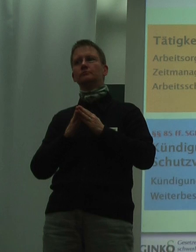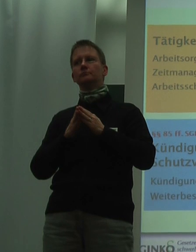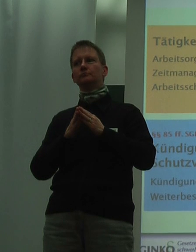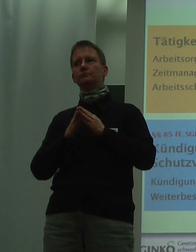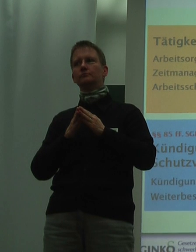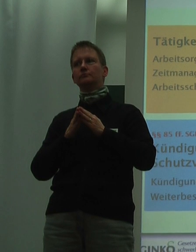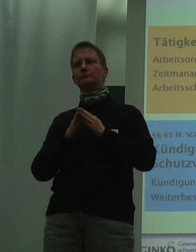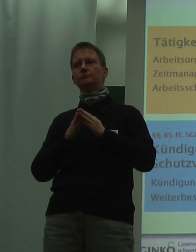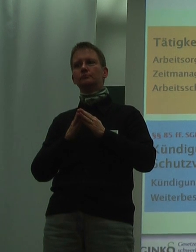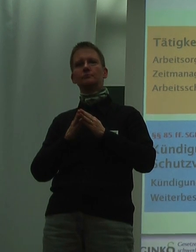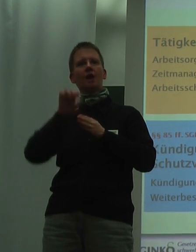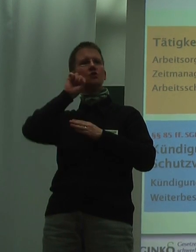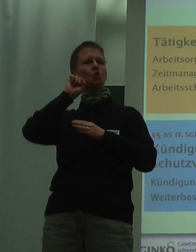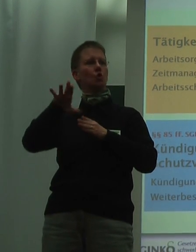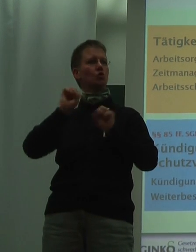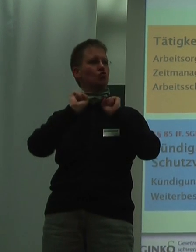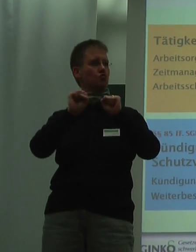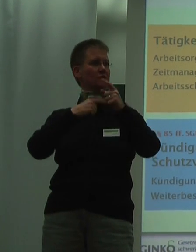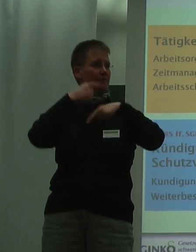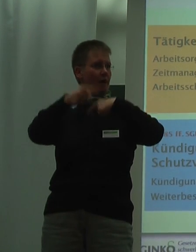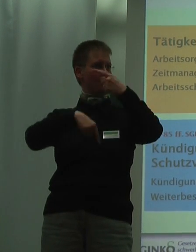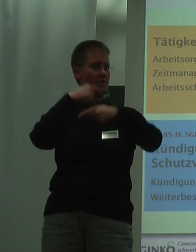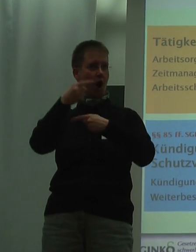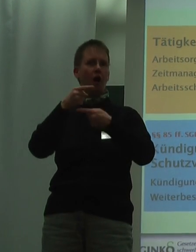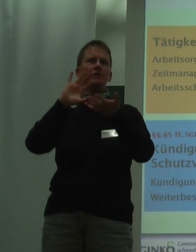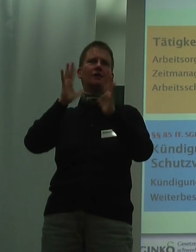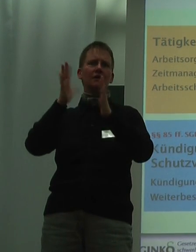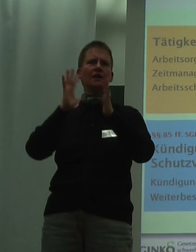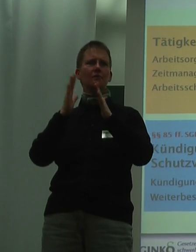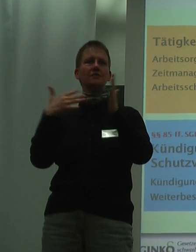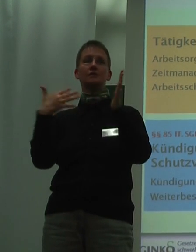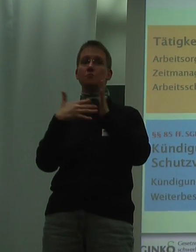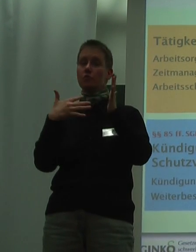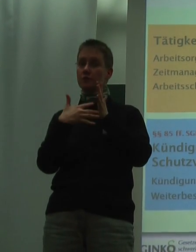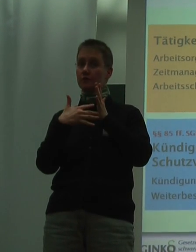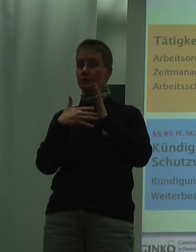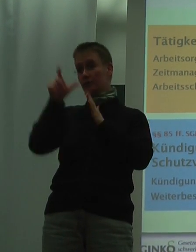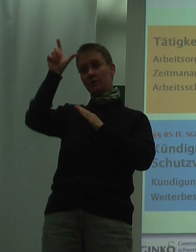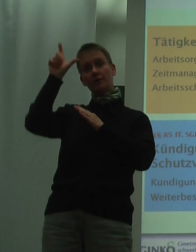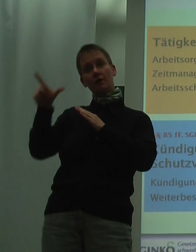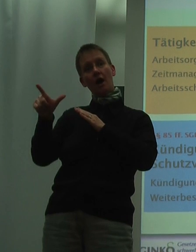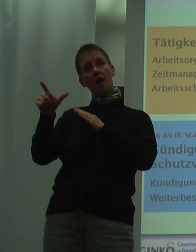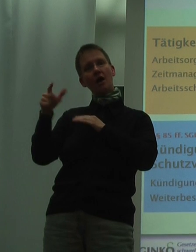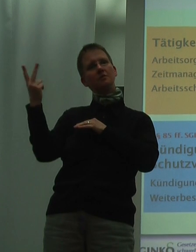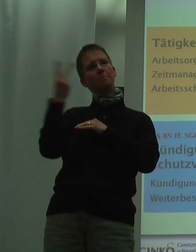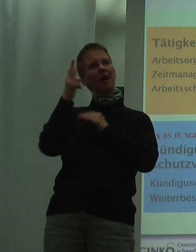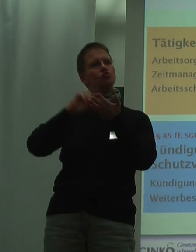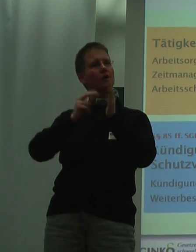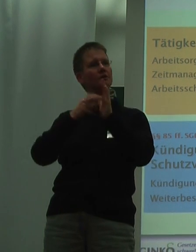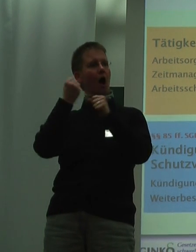Im Kündigungsschutzverfahren wird gegebenenfalls geprüft, ob durch eine der beiden Strategien der Arbeitsplatz für